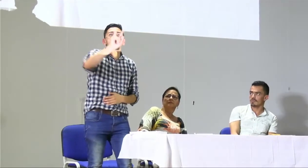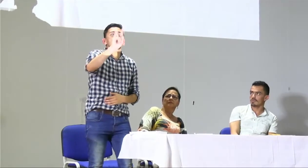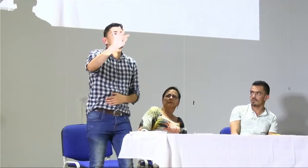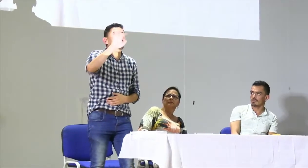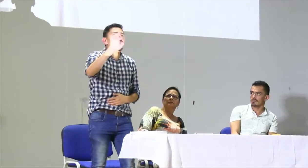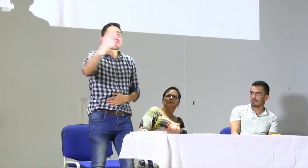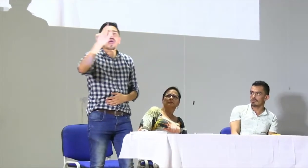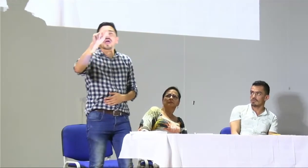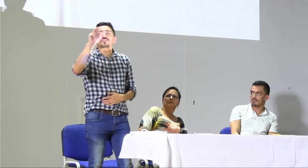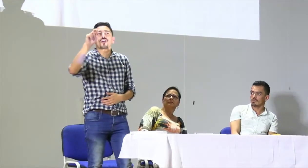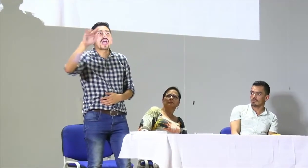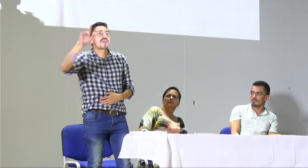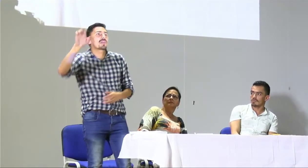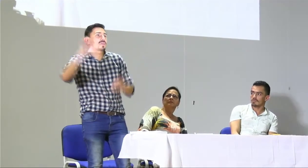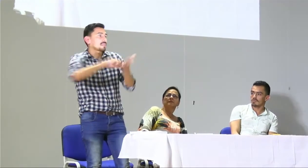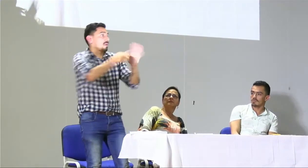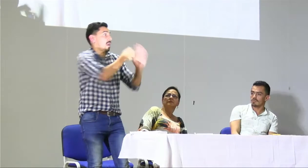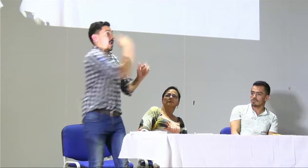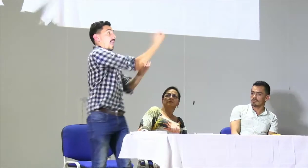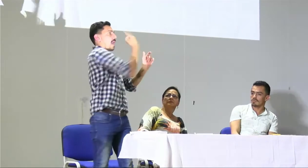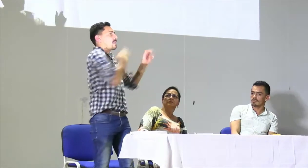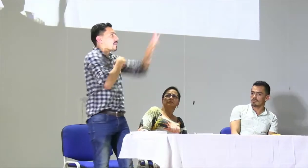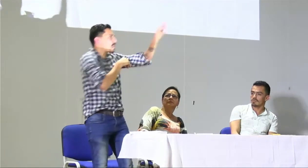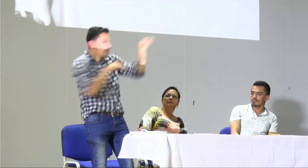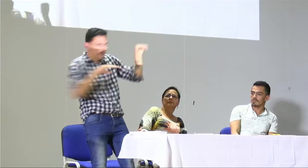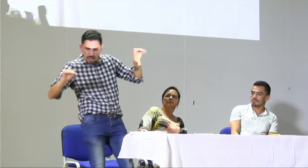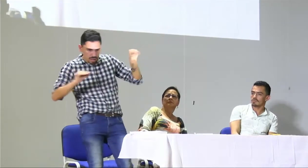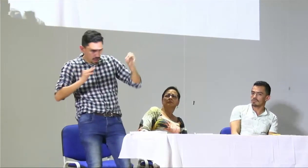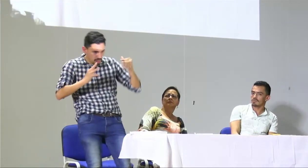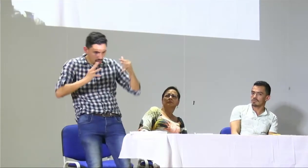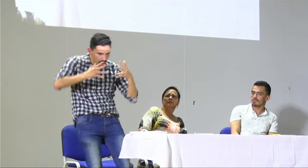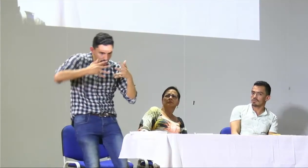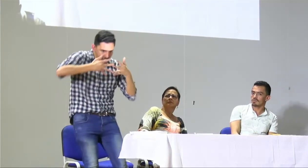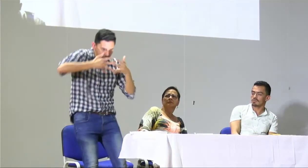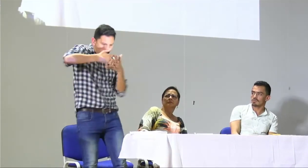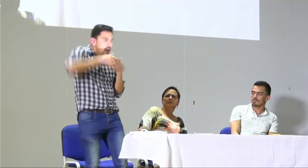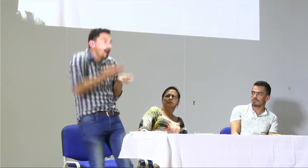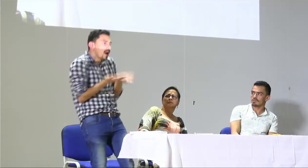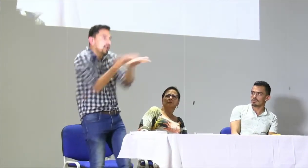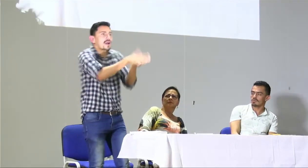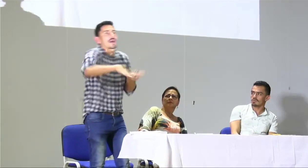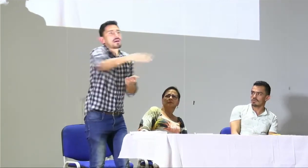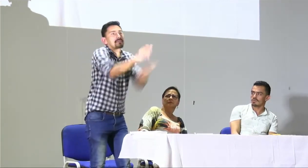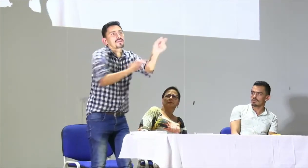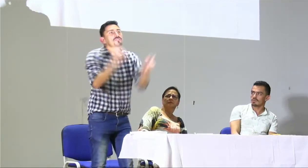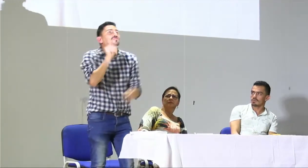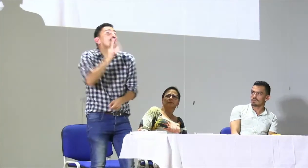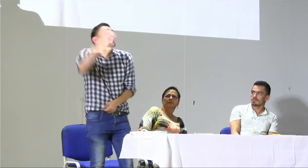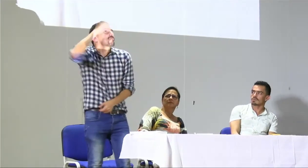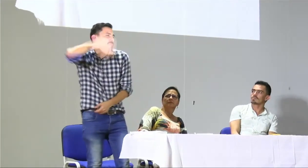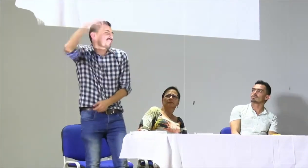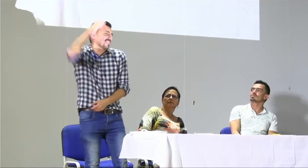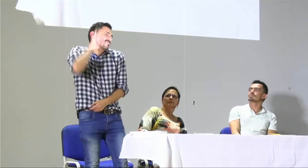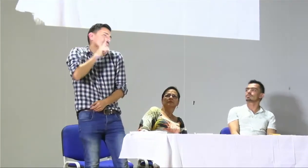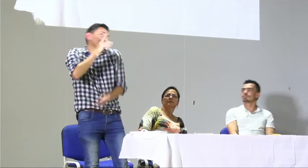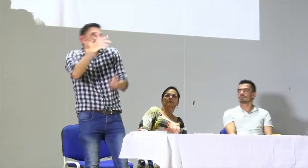tenemos que mirar cuáles son los ajustes razonables adecuados y podemos para las personas sordas en este caso a los